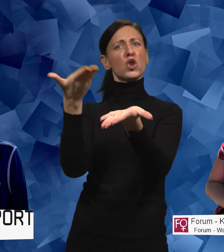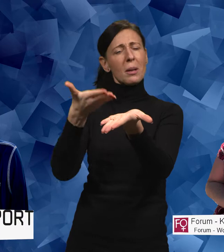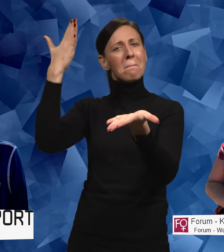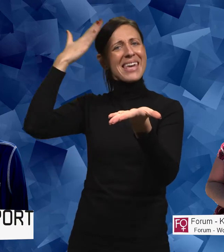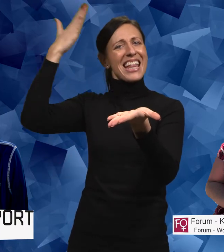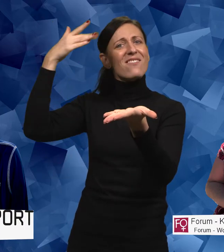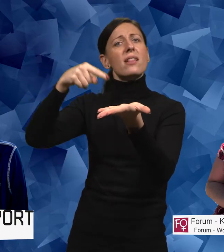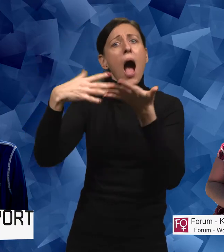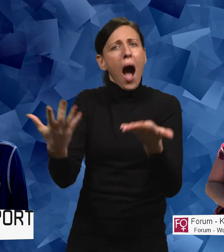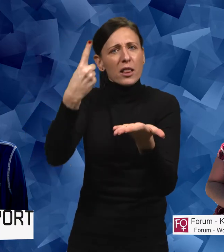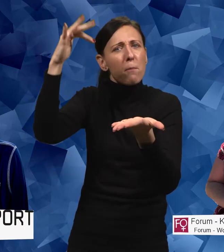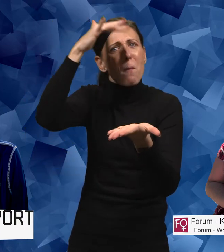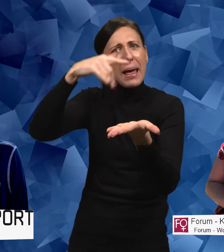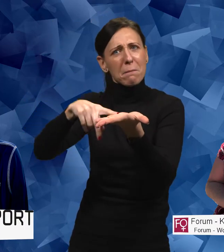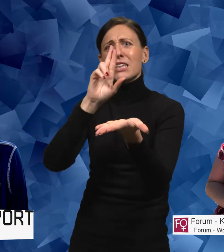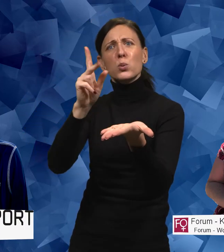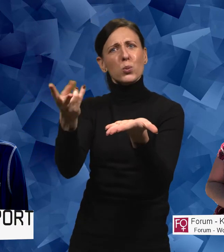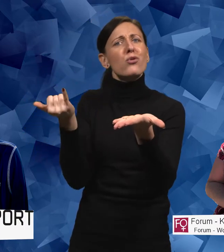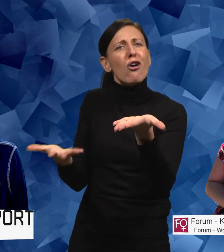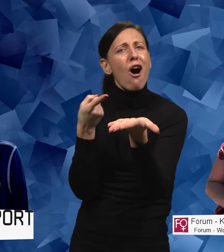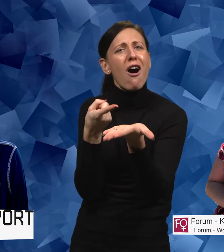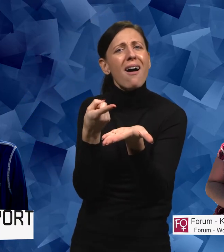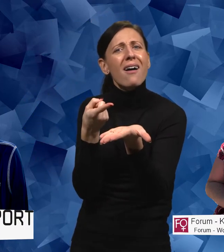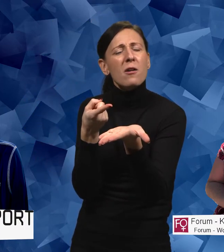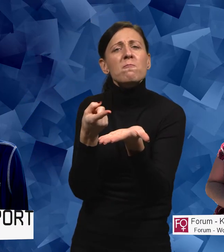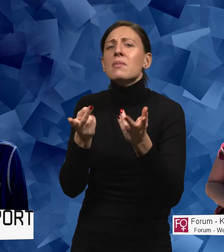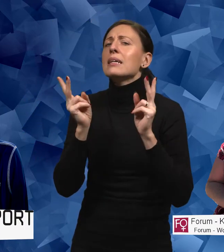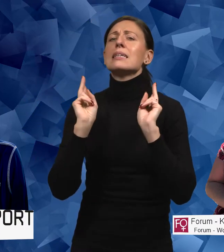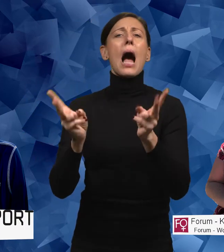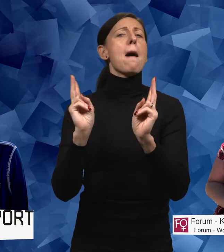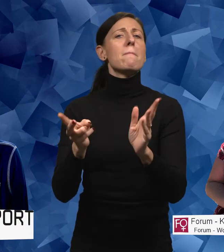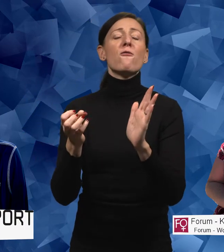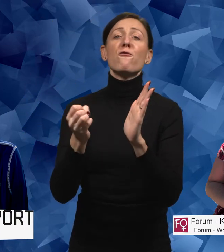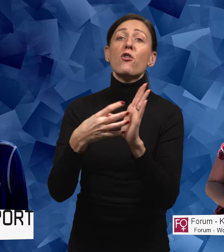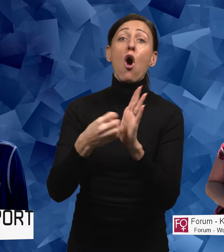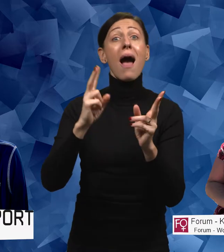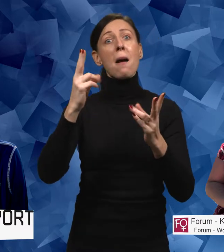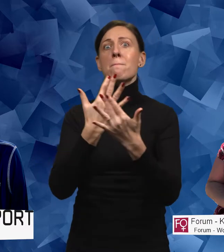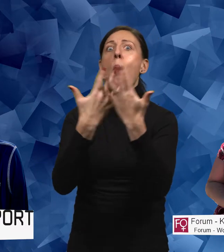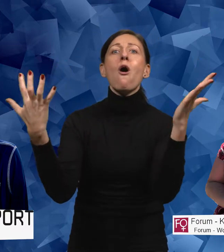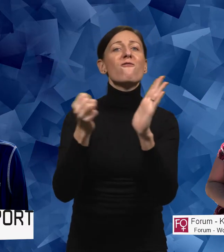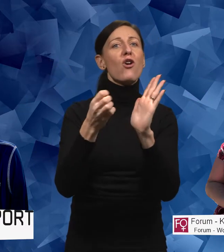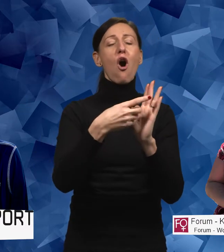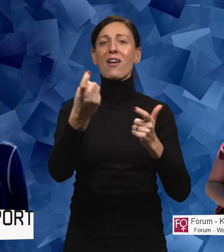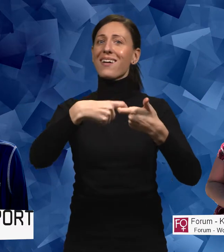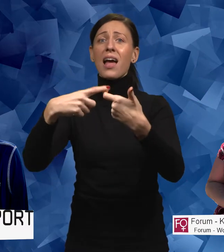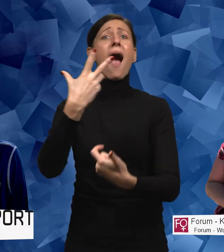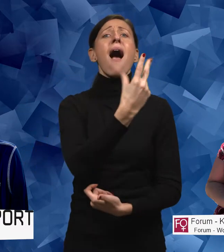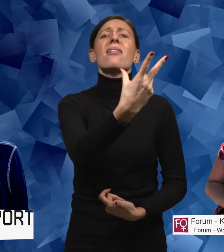att det är ett problem. Att det ser ut så. Det är ju samma förklaring eller många förklaringar som till alla andra